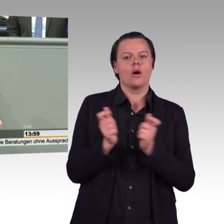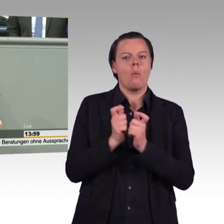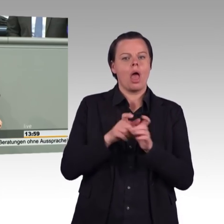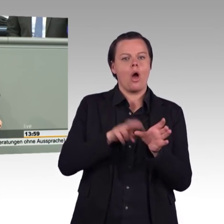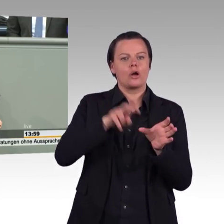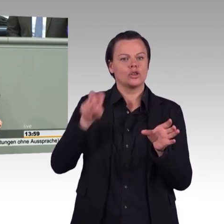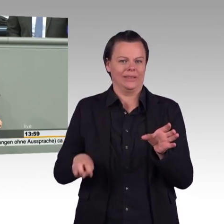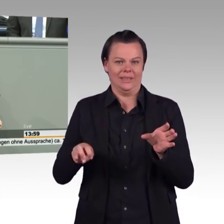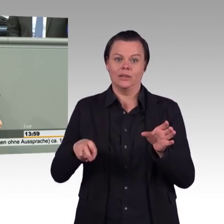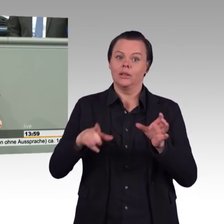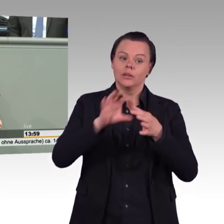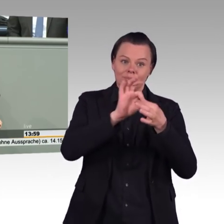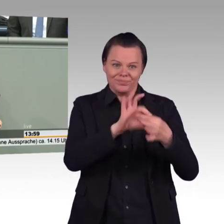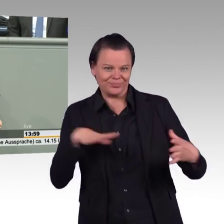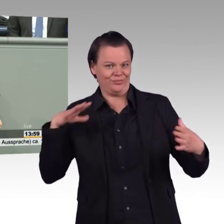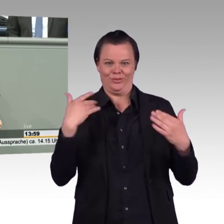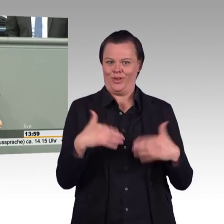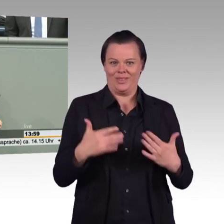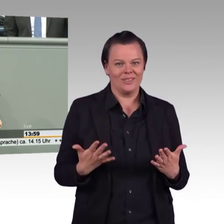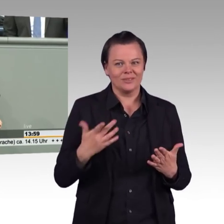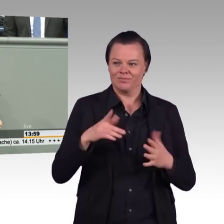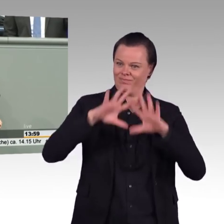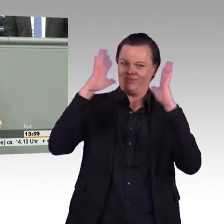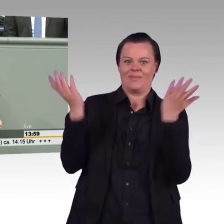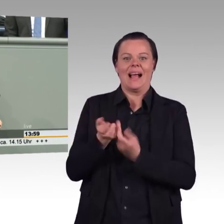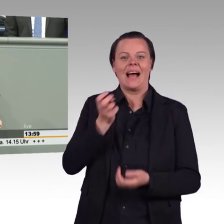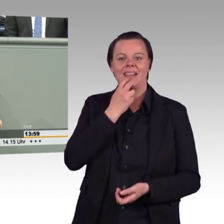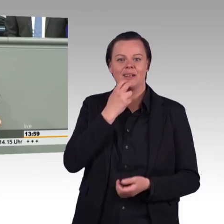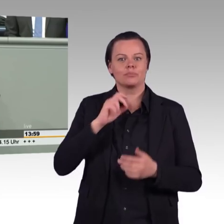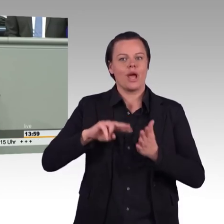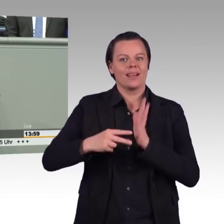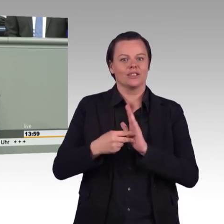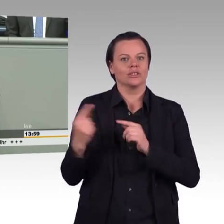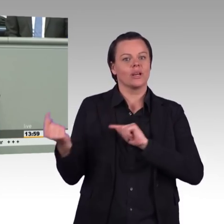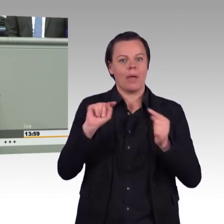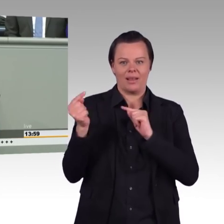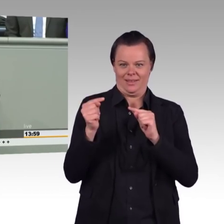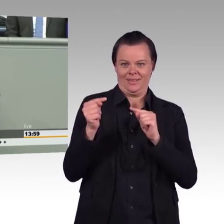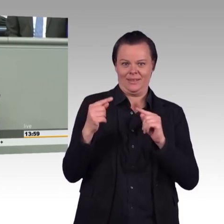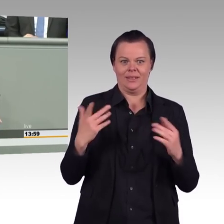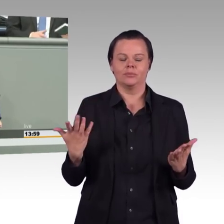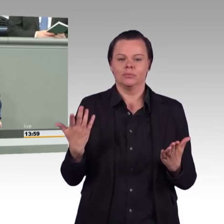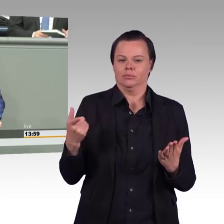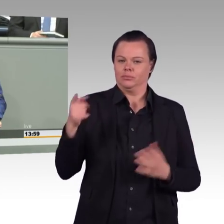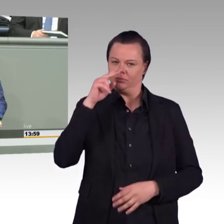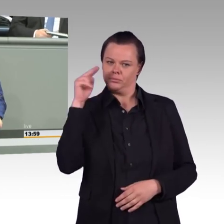Weil wir steigen nicht nur aus der Kohle aus, sondern ich möchte daran erinnern, dass wir alle auch noch bis 2022 aus der